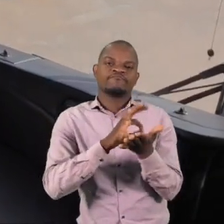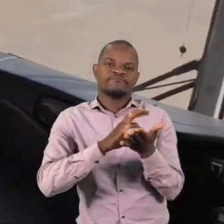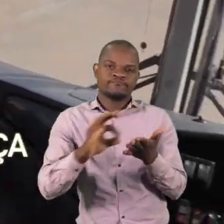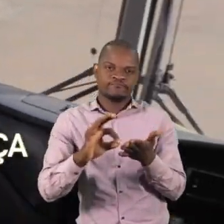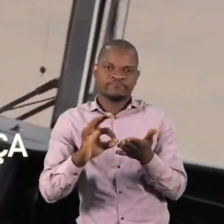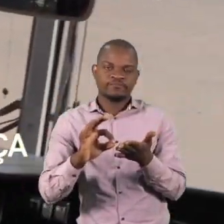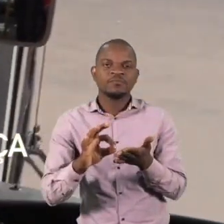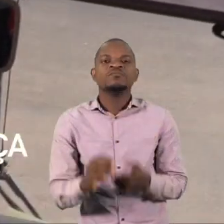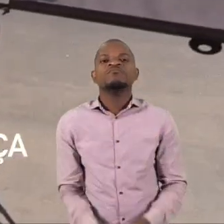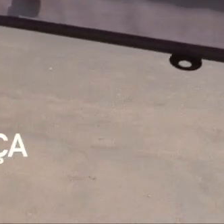desinfecção e segurança.